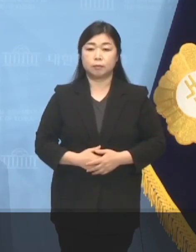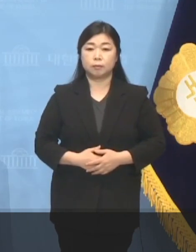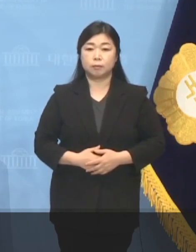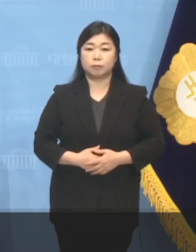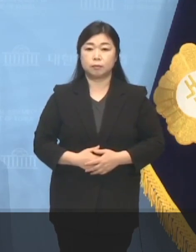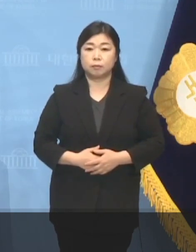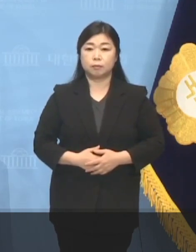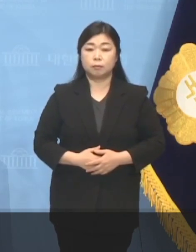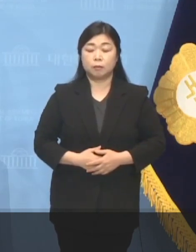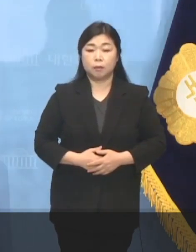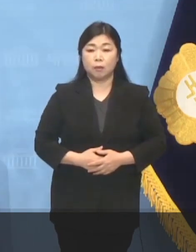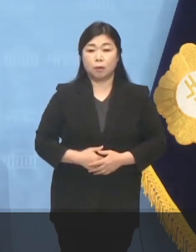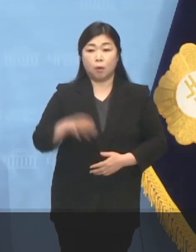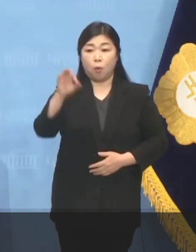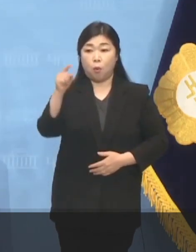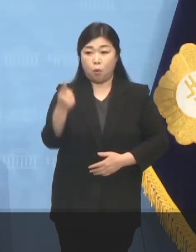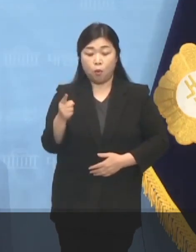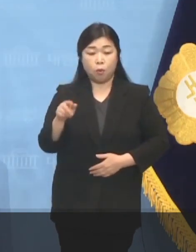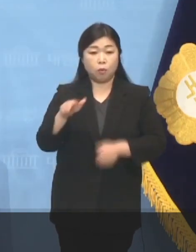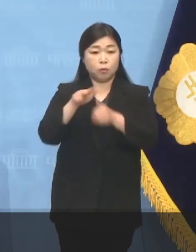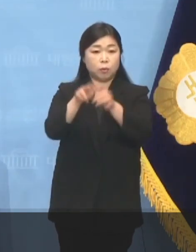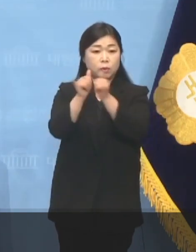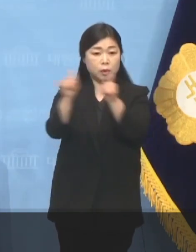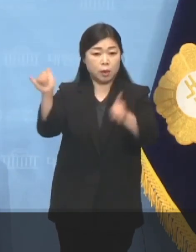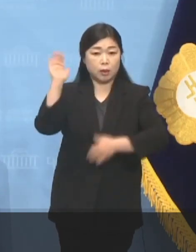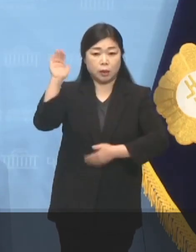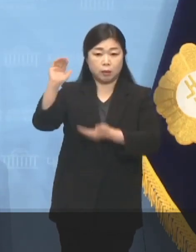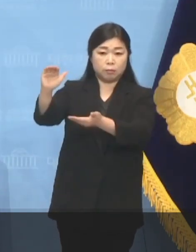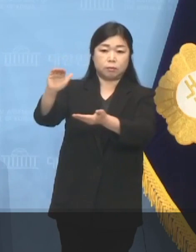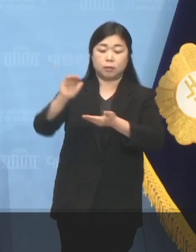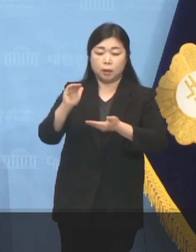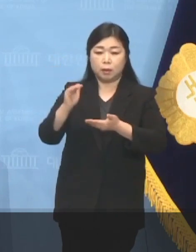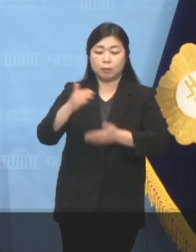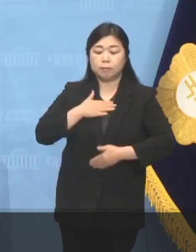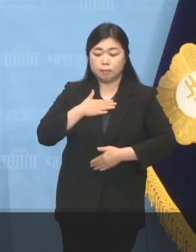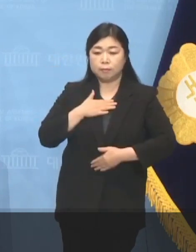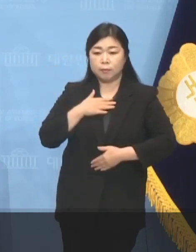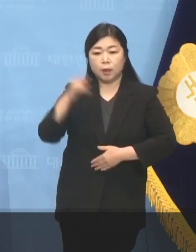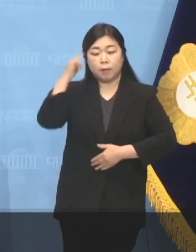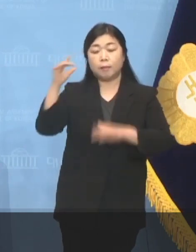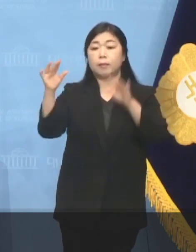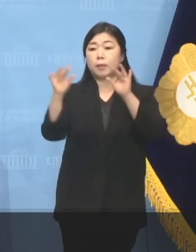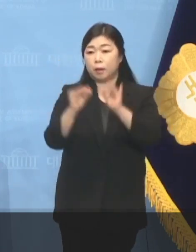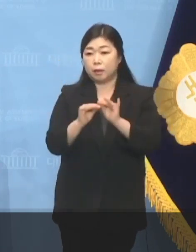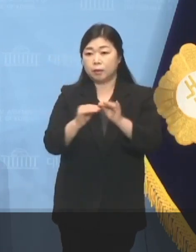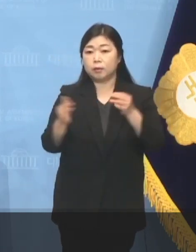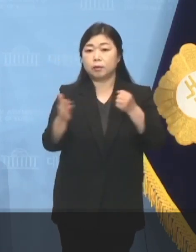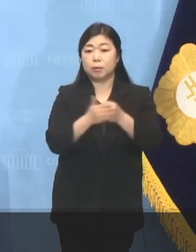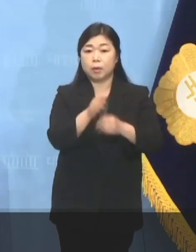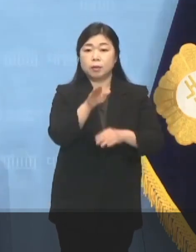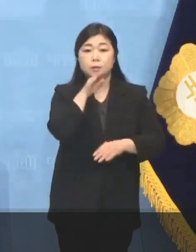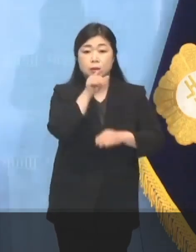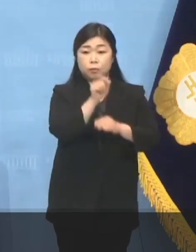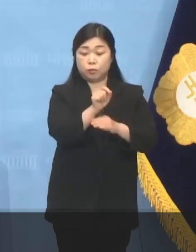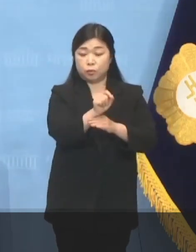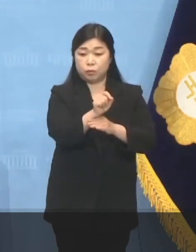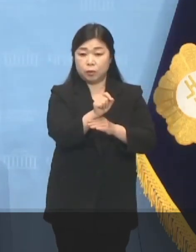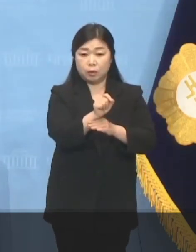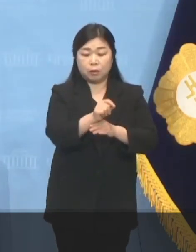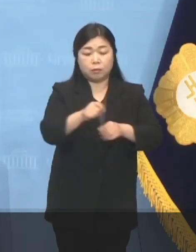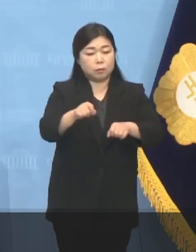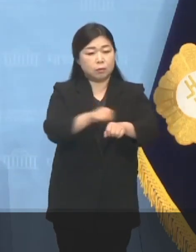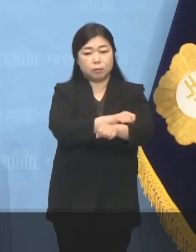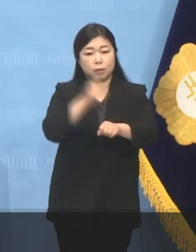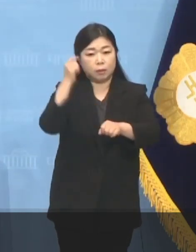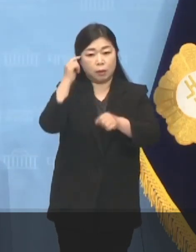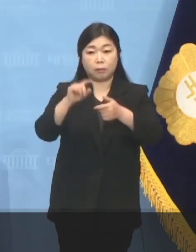오 후보 측이 제안한 안을 수용하는 만큼 실무적인 부분에서도 큰 이견은 없을